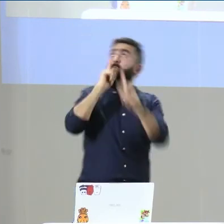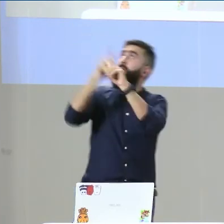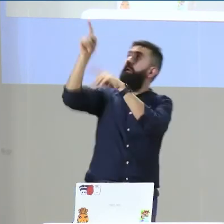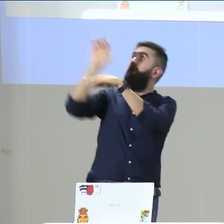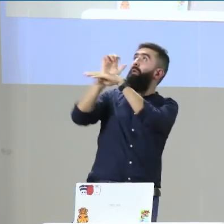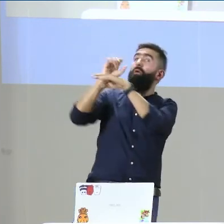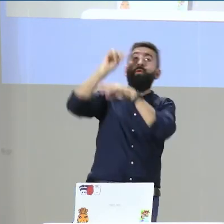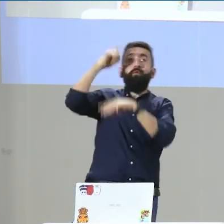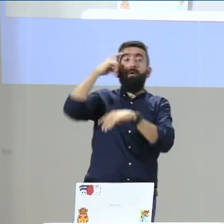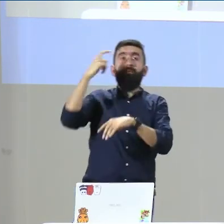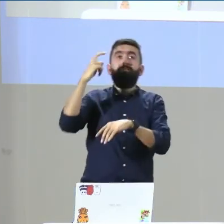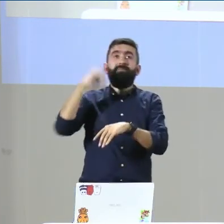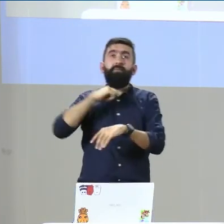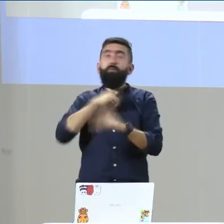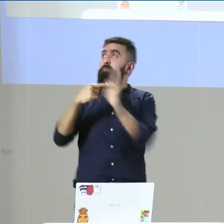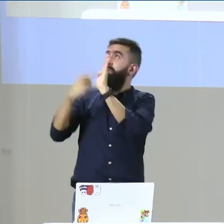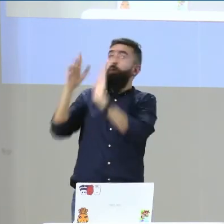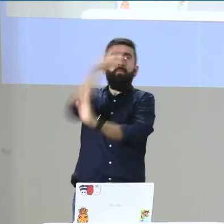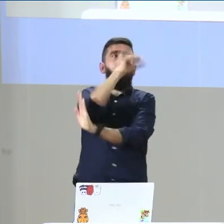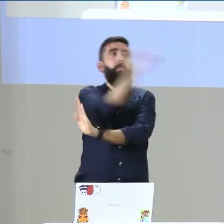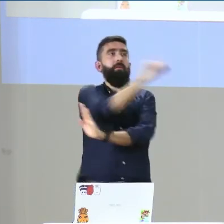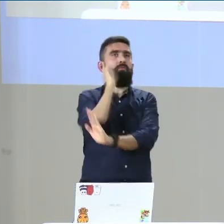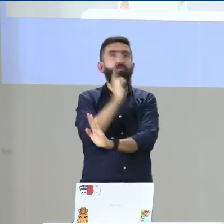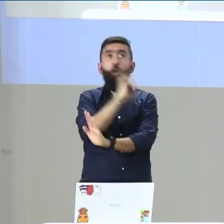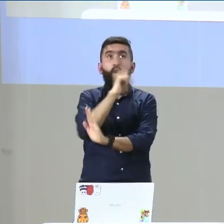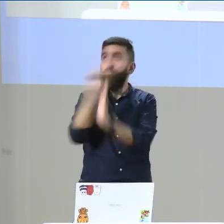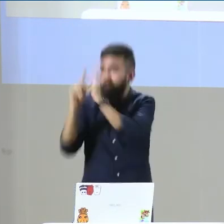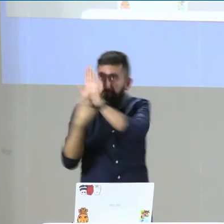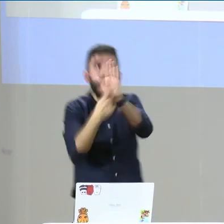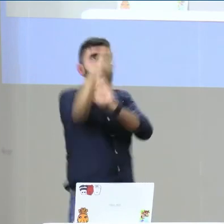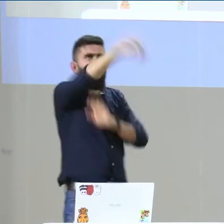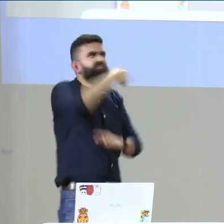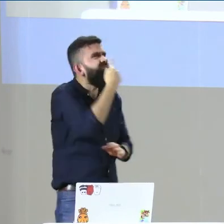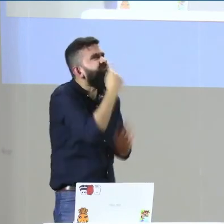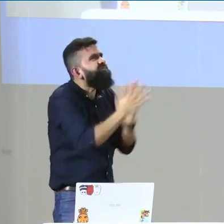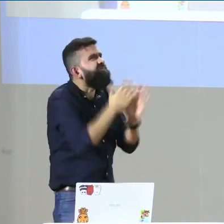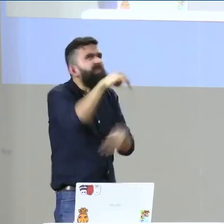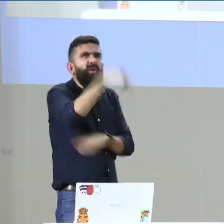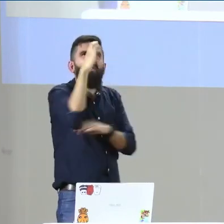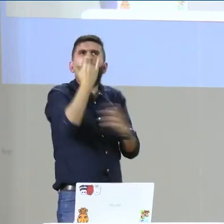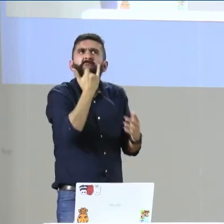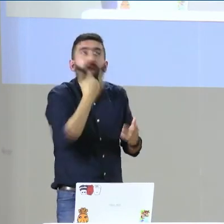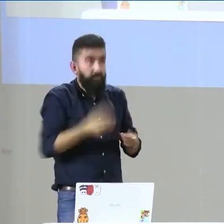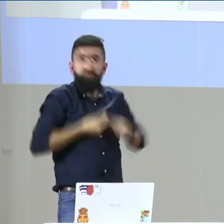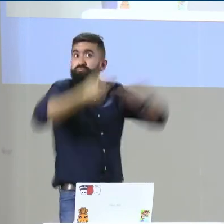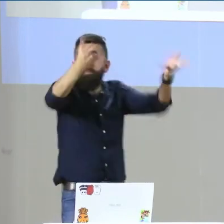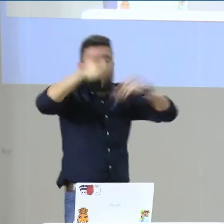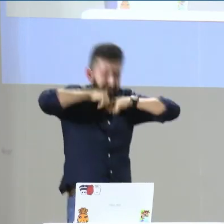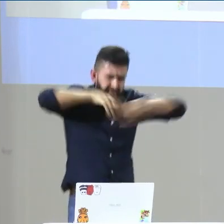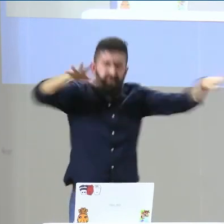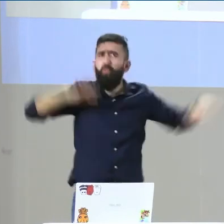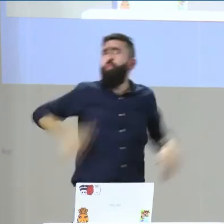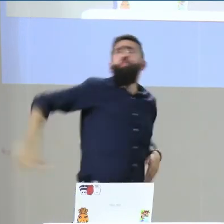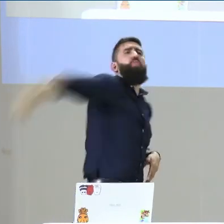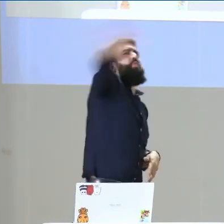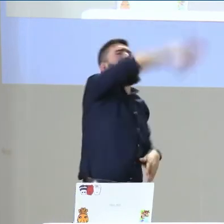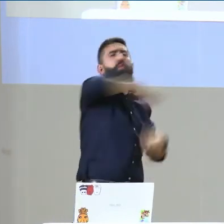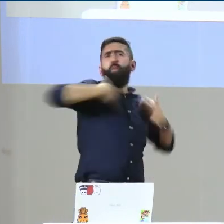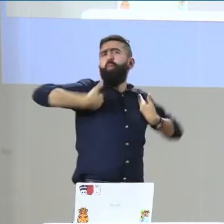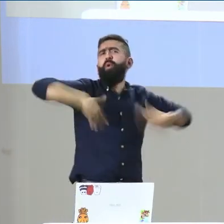este estudio y la caracterización del mismo. Sí, no es solamente mostrar la información y ya, no solamente a las entidades,